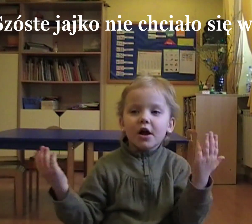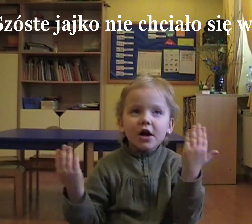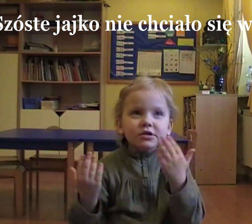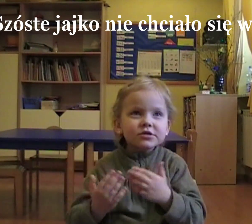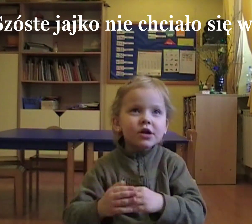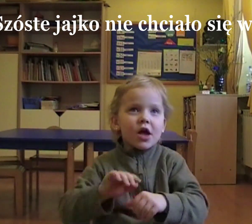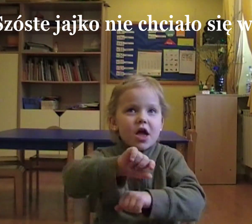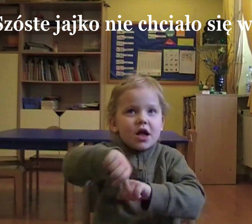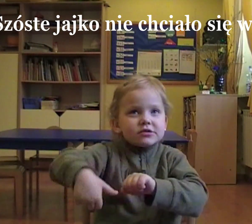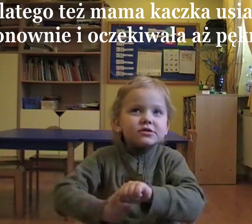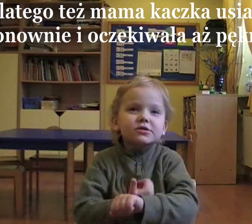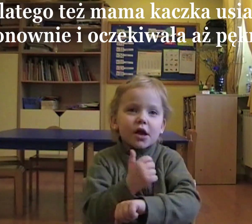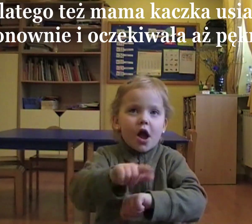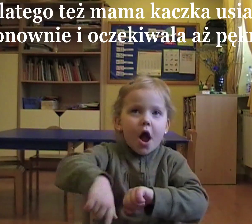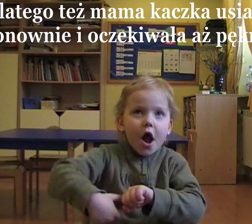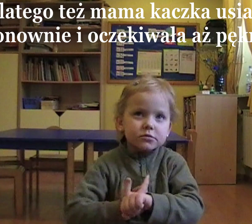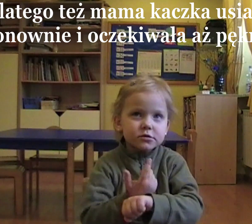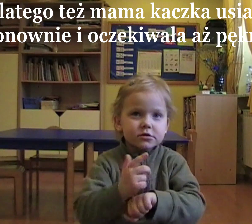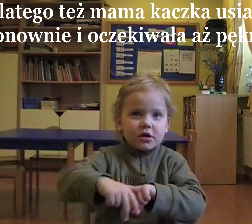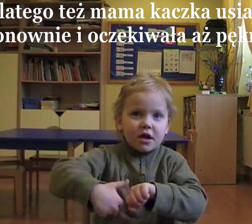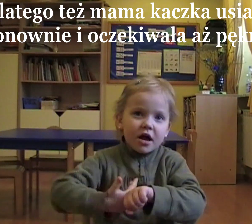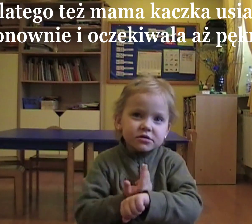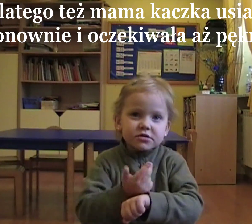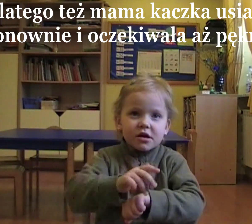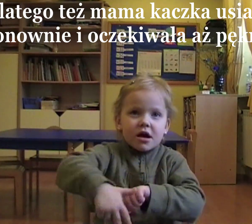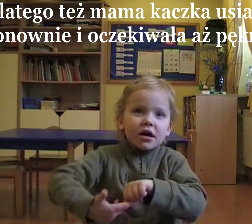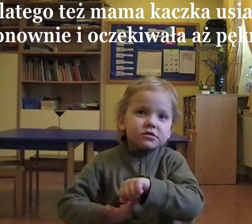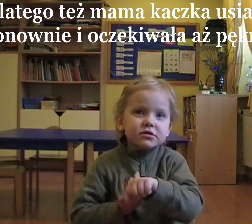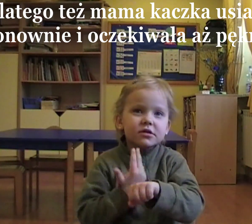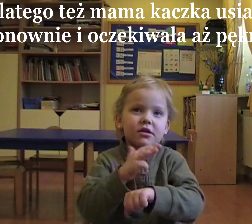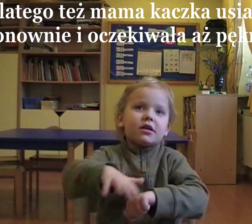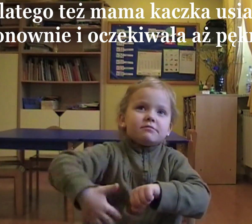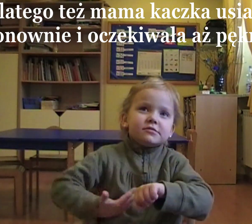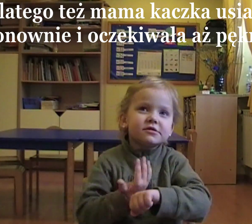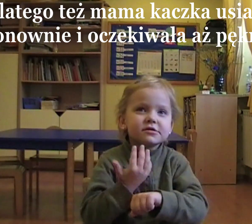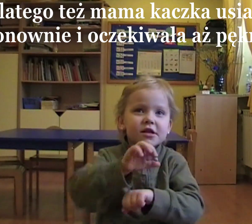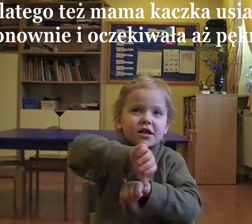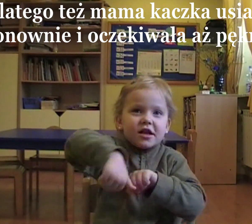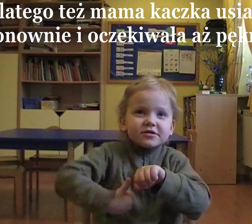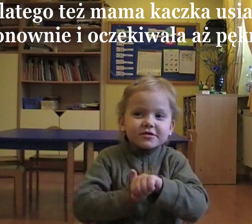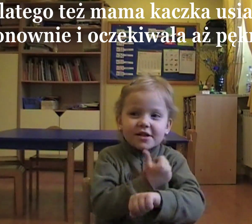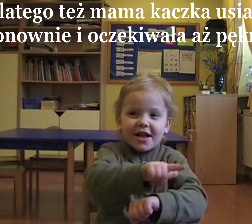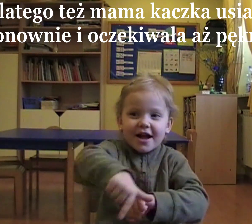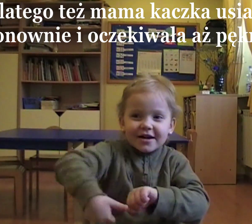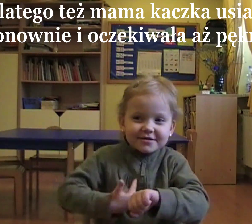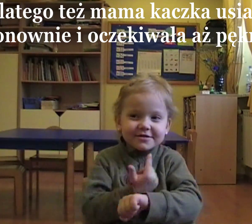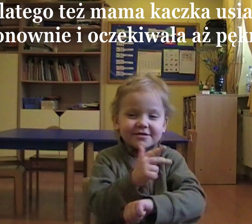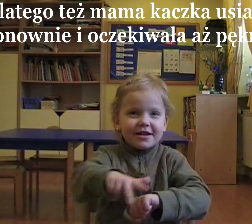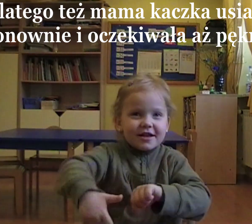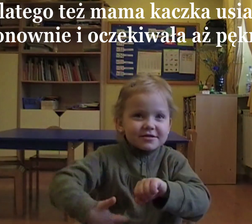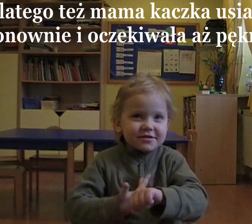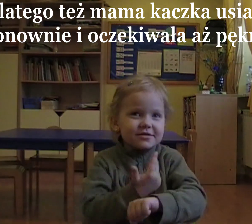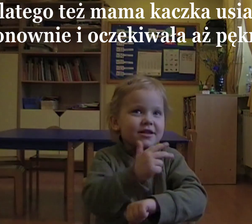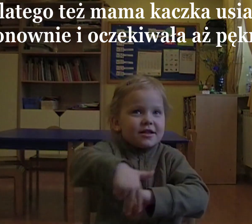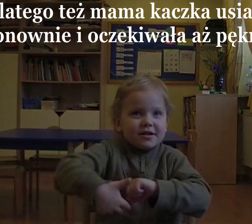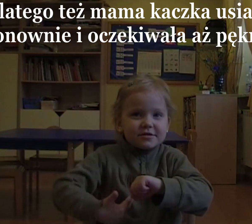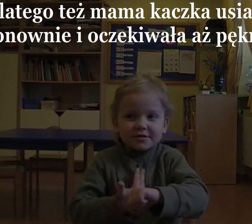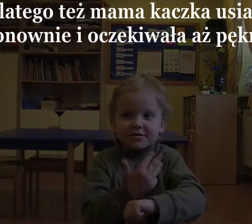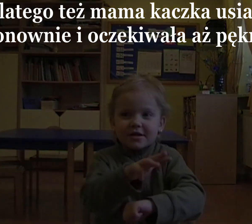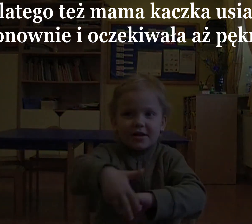jajko nie chciało się wykluć, dlatego też mama kaczka usiadła ponownie i oczekiwała, aż pęknie.